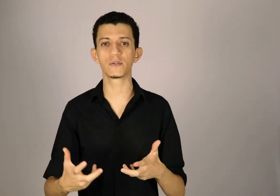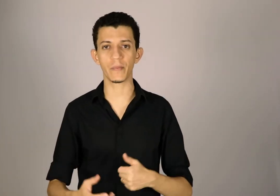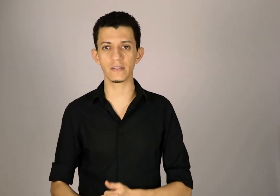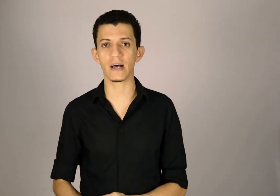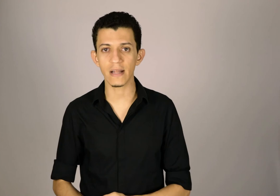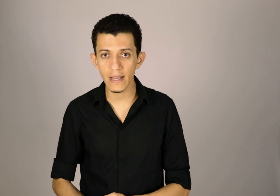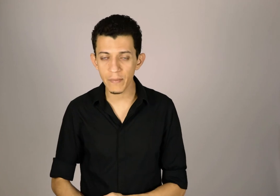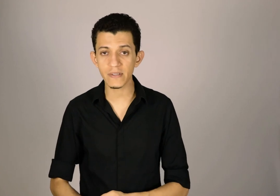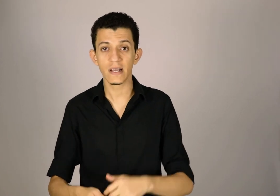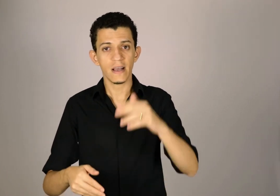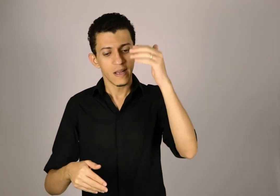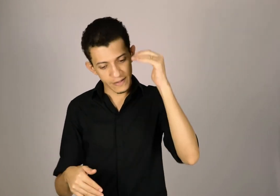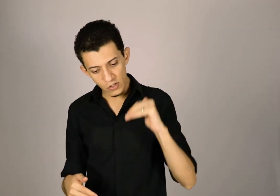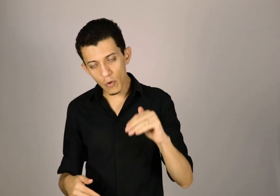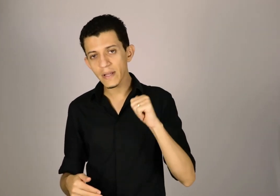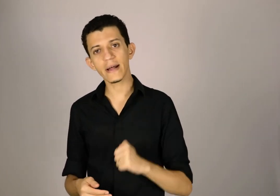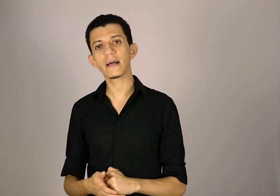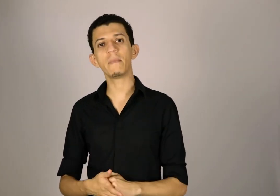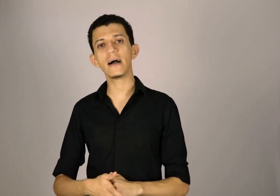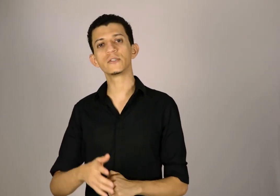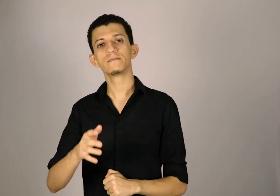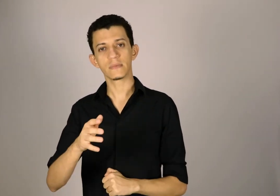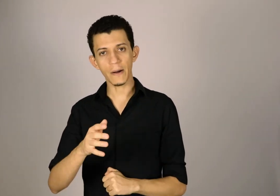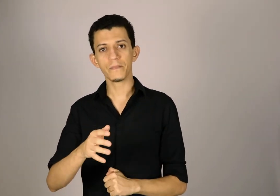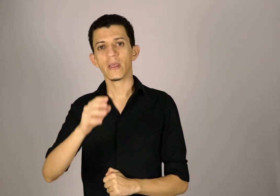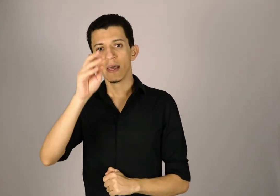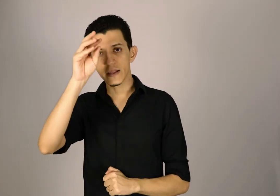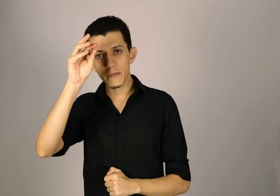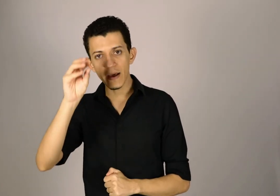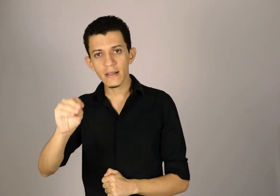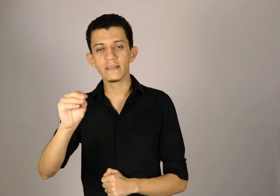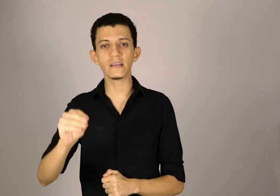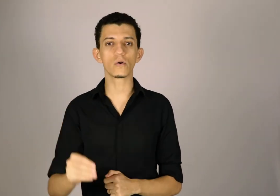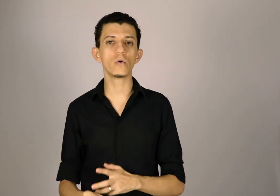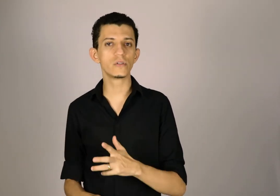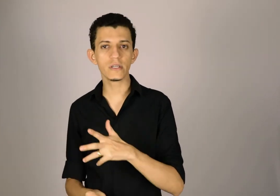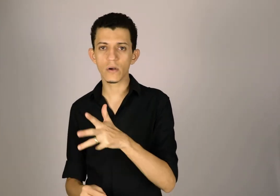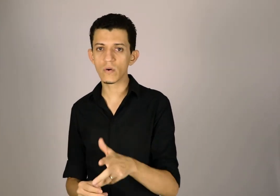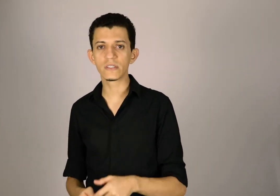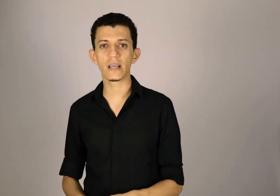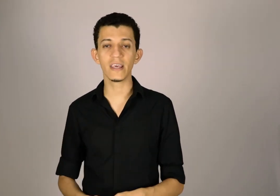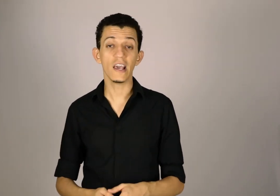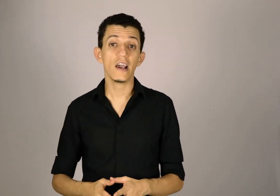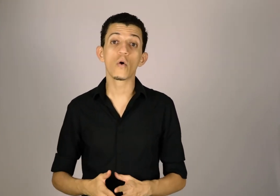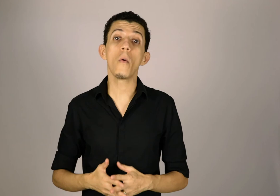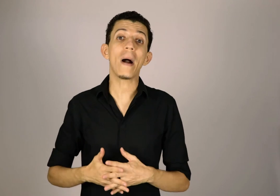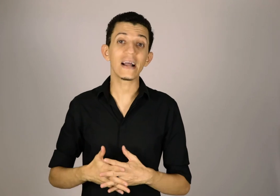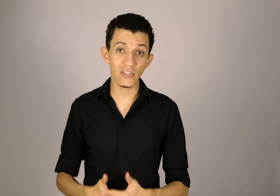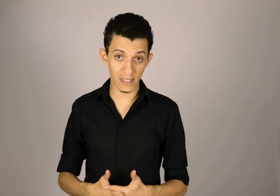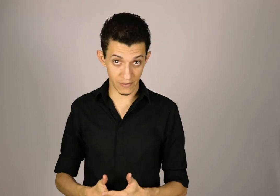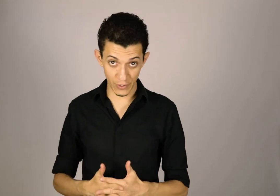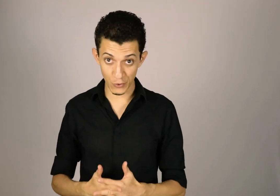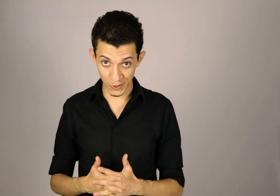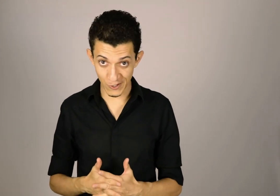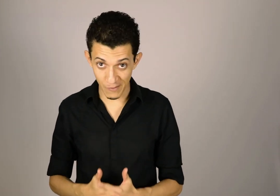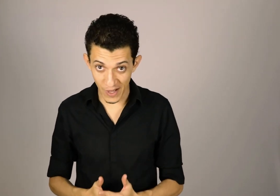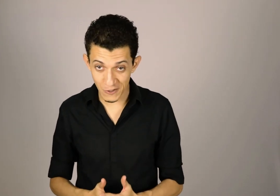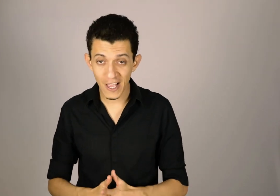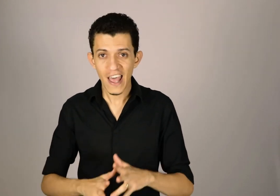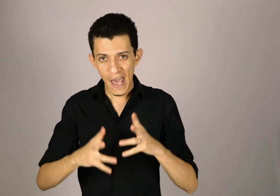aprendizado da Libras, deixe seu comentário aqui abaixo. E também deixe seu curtir, se eu gostei aqui. Compartilhe esse vídeo com seus amigos. É